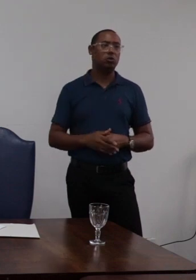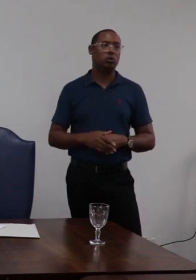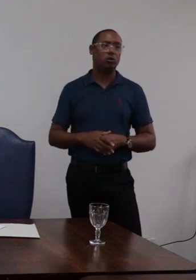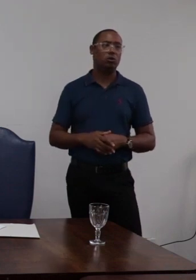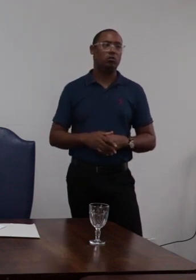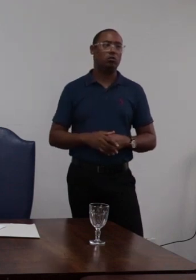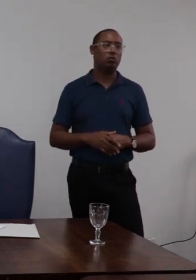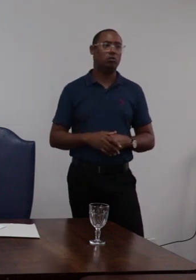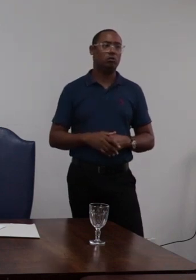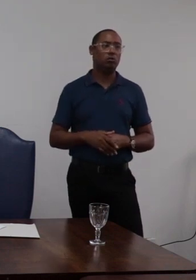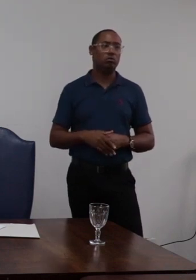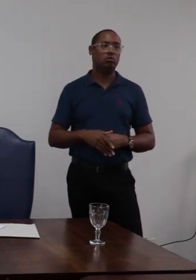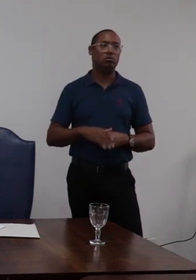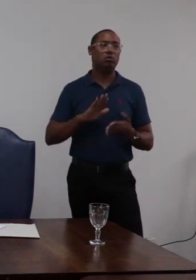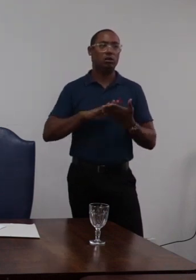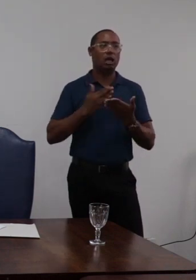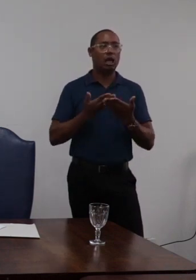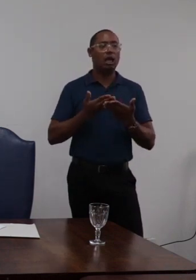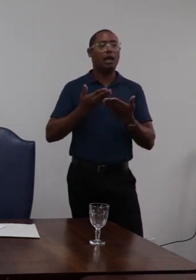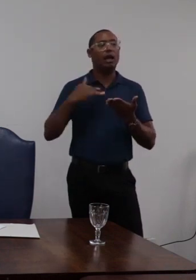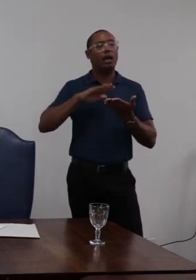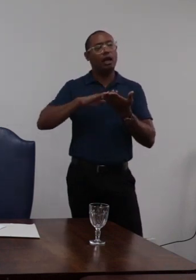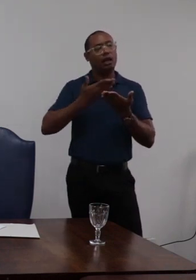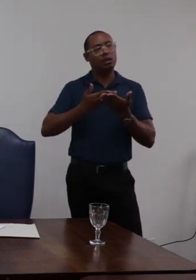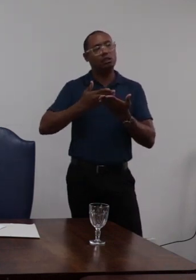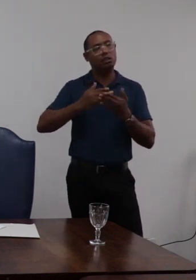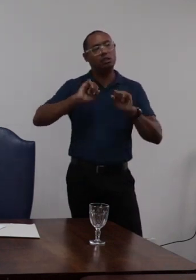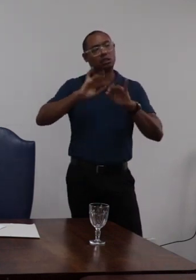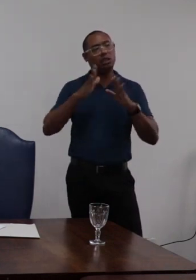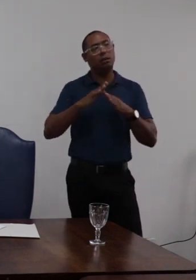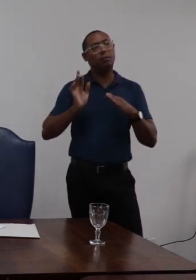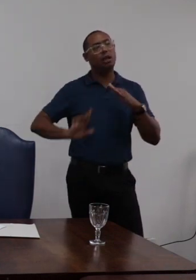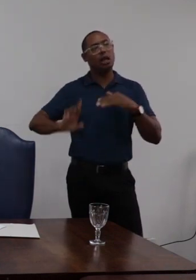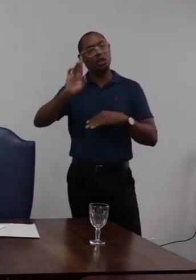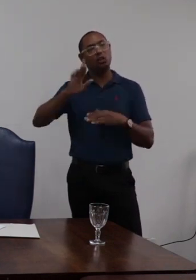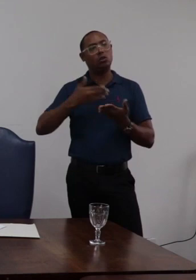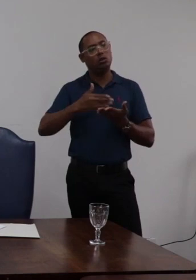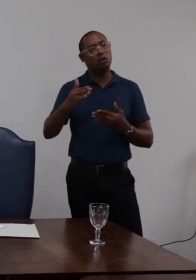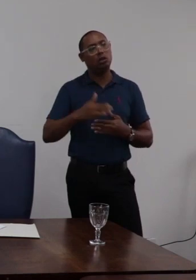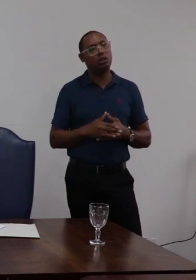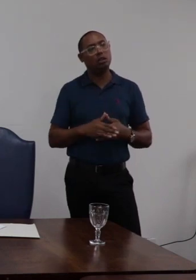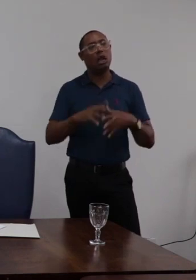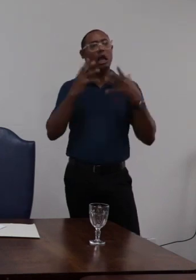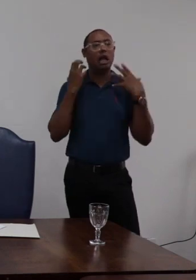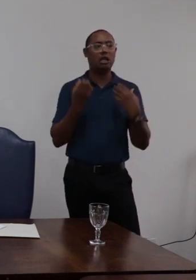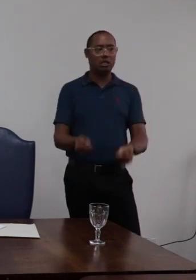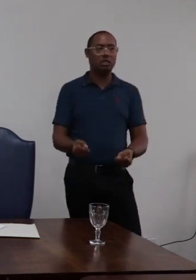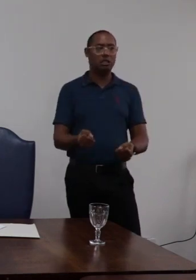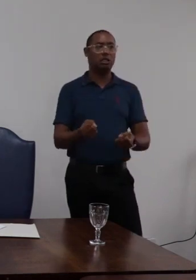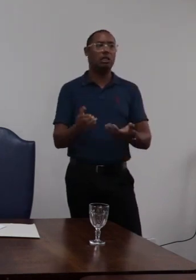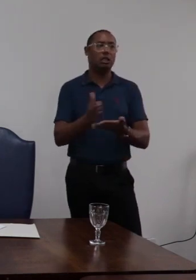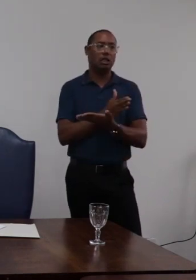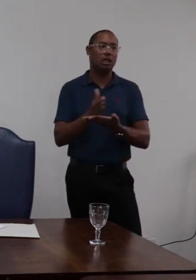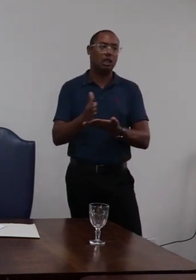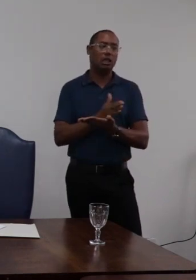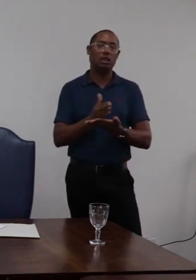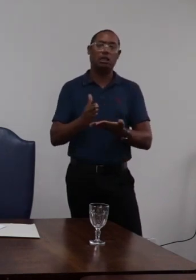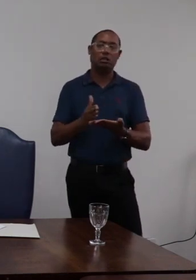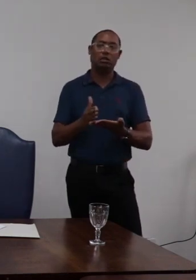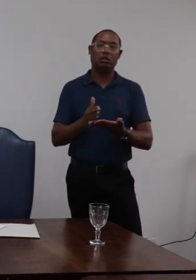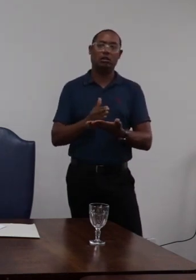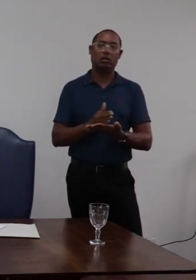interpretação foi tida pela reitoria de acatar empates e seguir